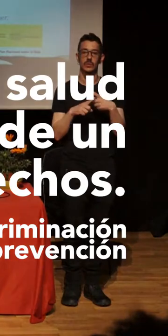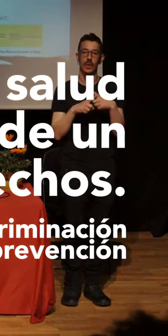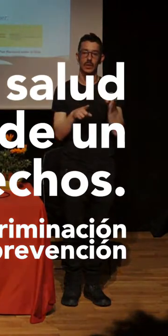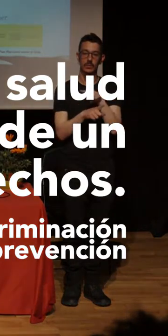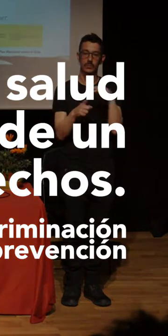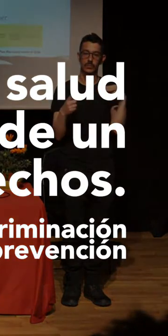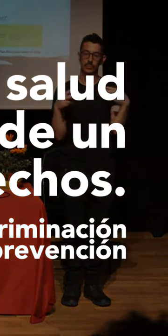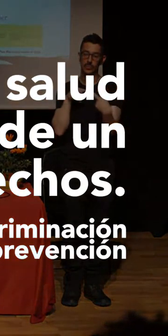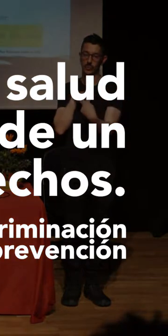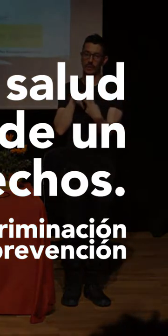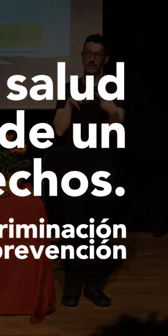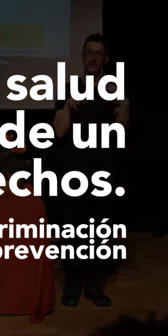discrimination of the prevention messages.